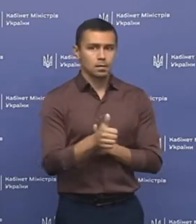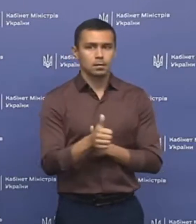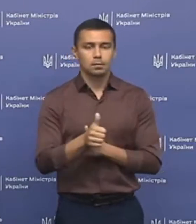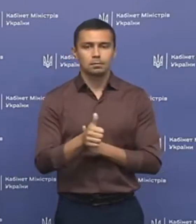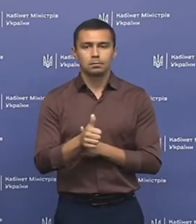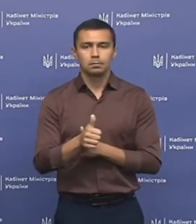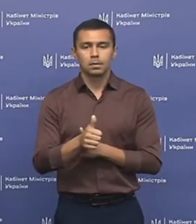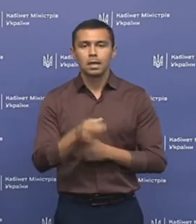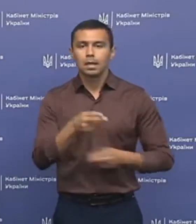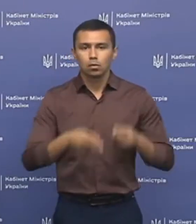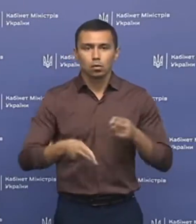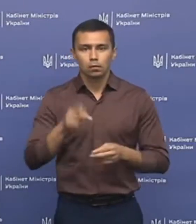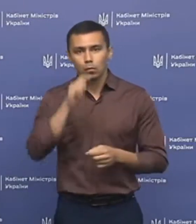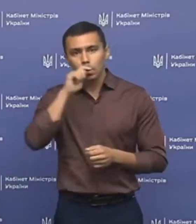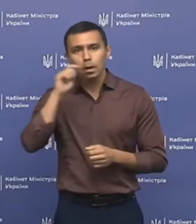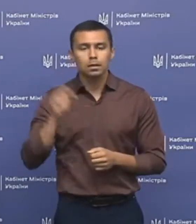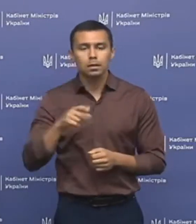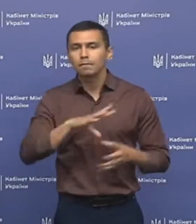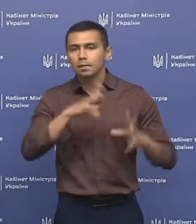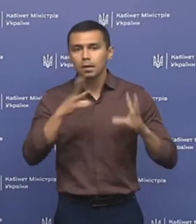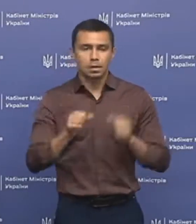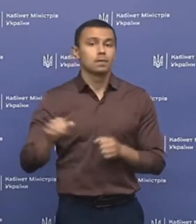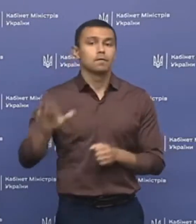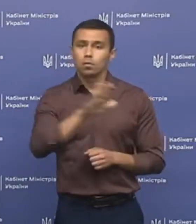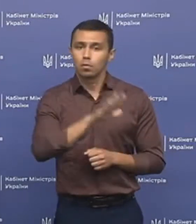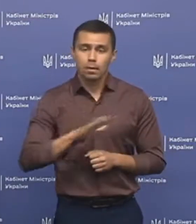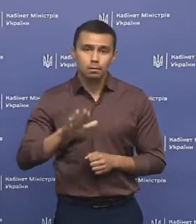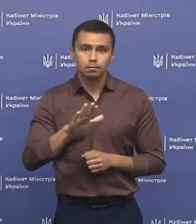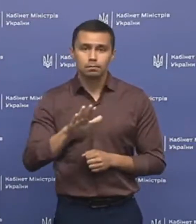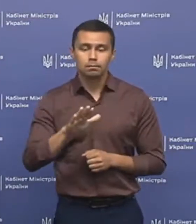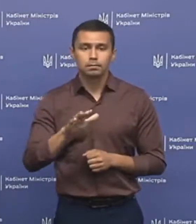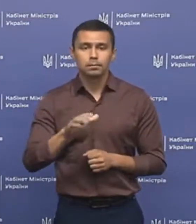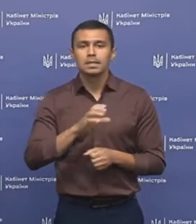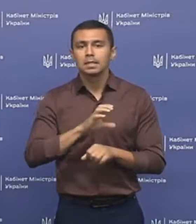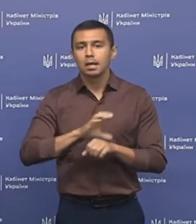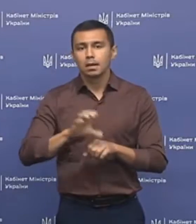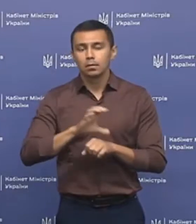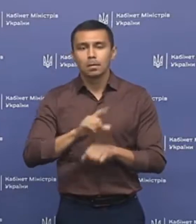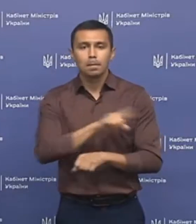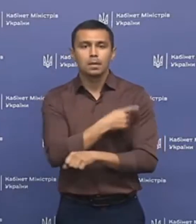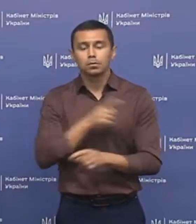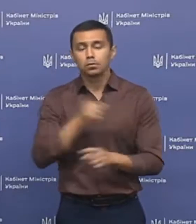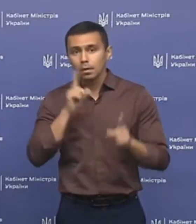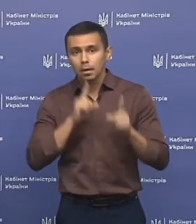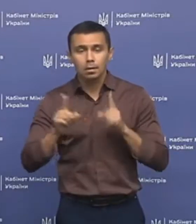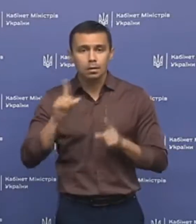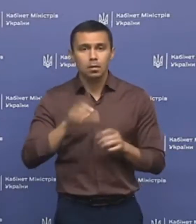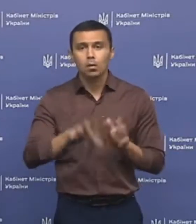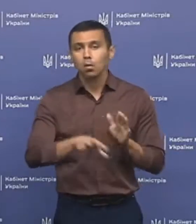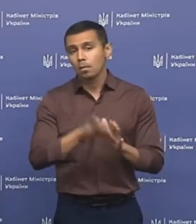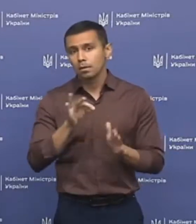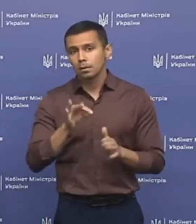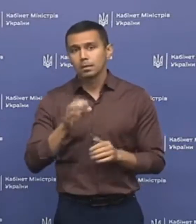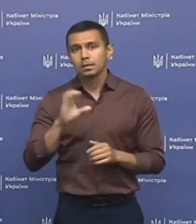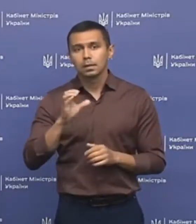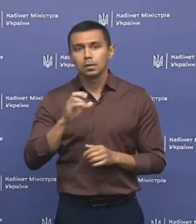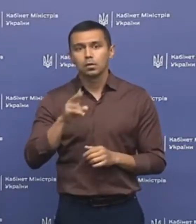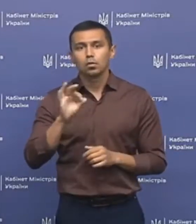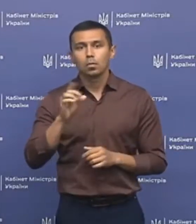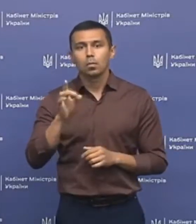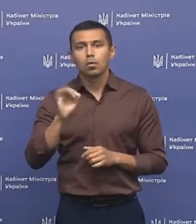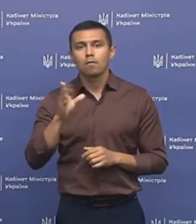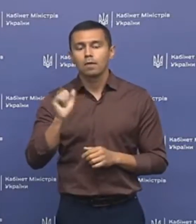кардіохірургів країни і взагалі Європи. Секретарем Медичної Ради обрана Сергія